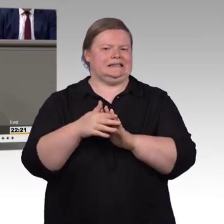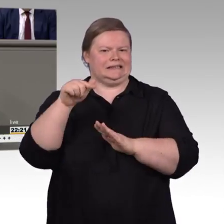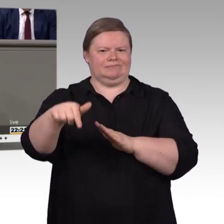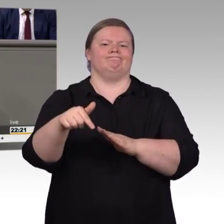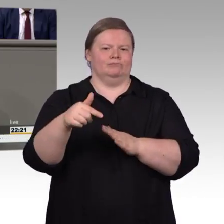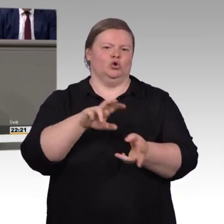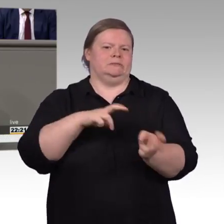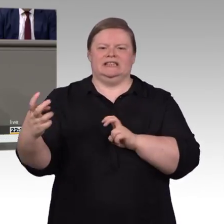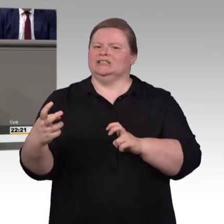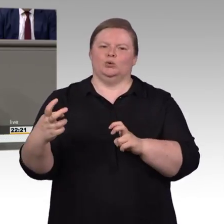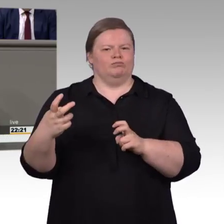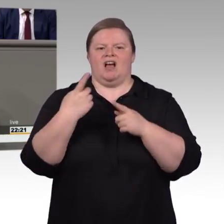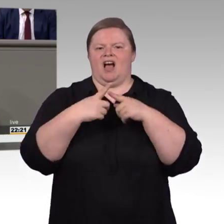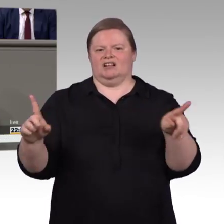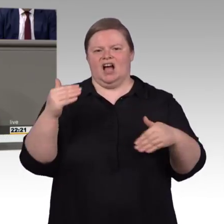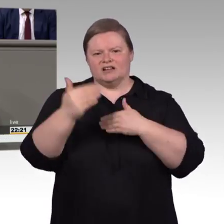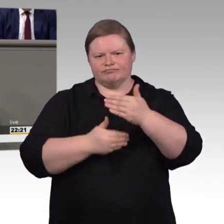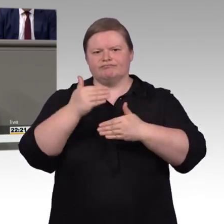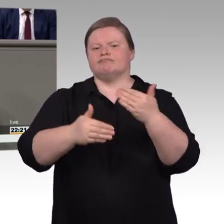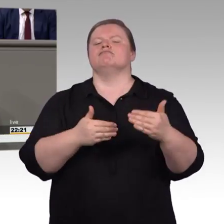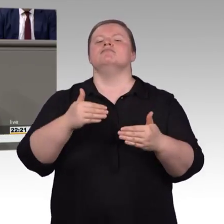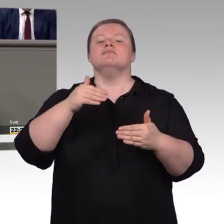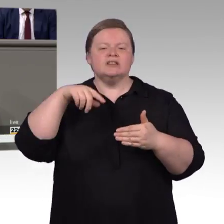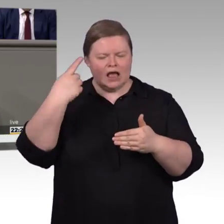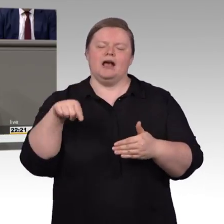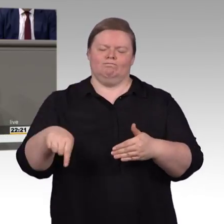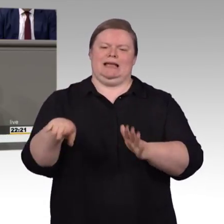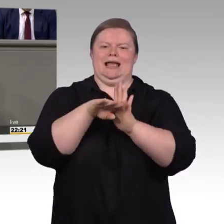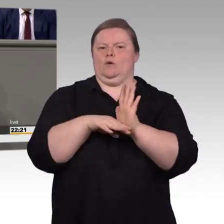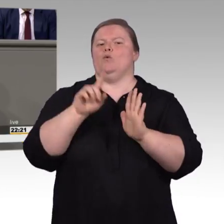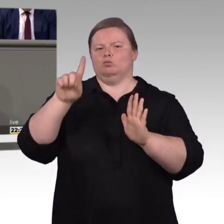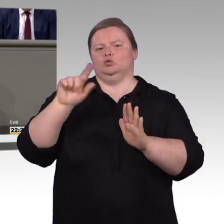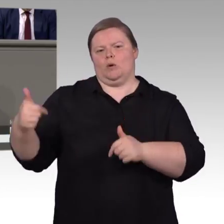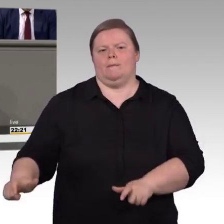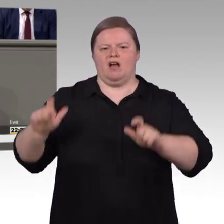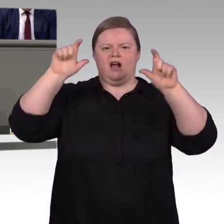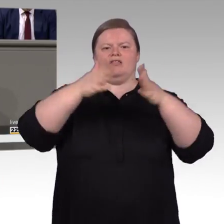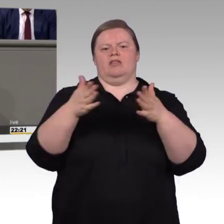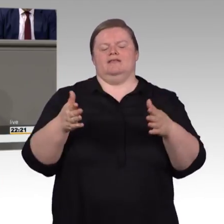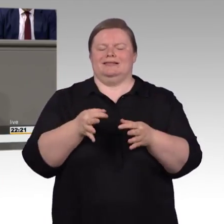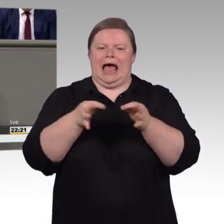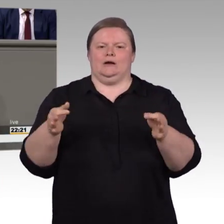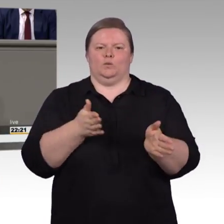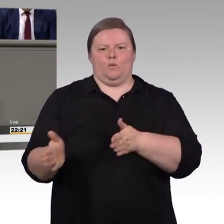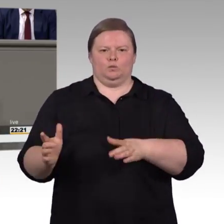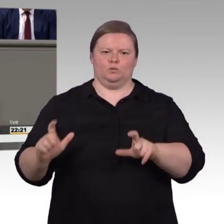merken, dass in der Praxis die Umsetzung weiter erfolgt, als wir uns das eigentlich als Gesetzgeber vorgestellt haben, dann gehört diese Regelung wieder auf die Tagesordnung